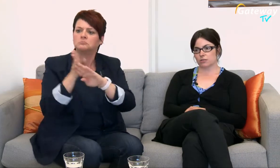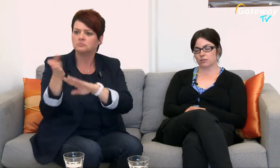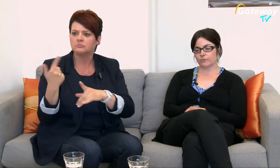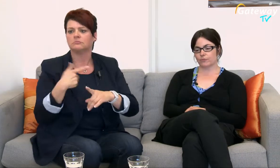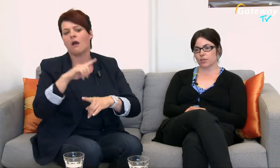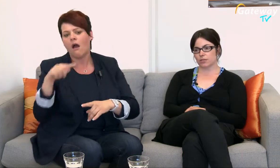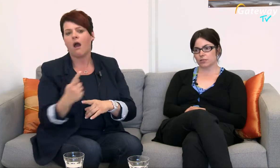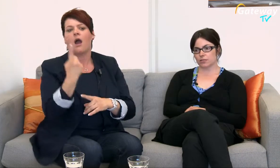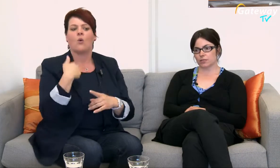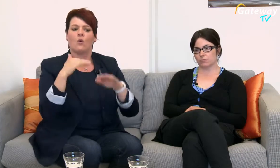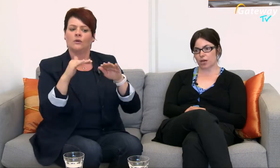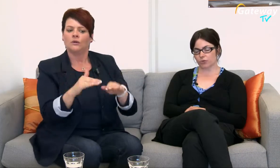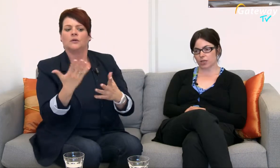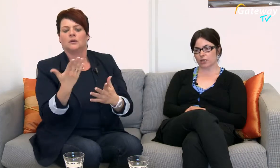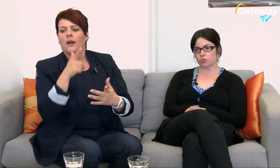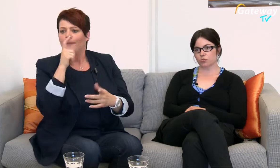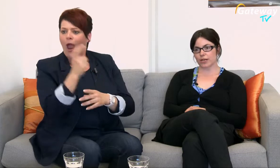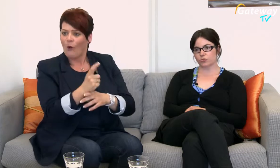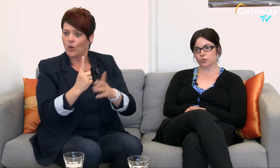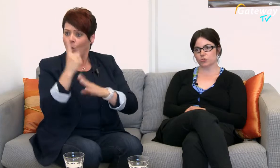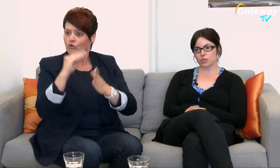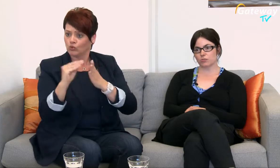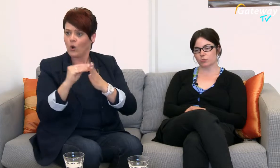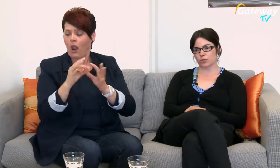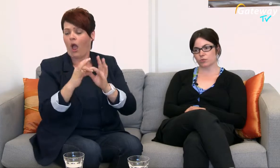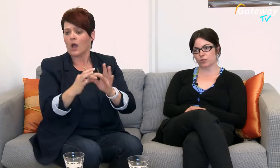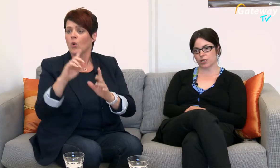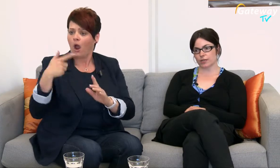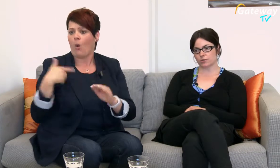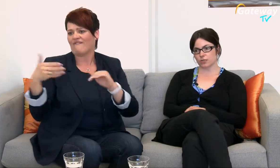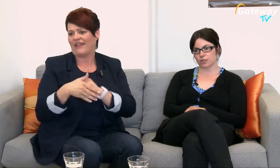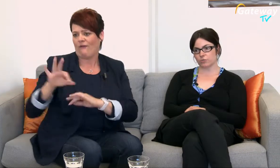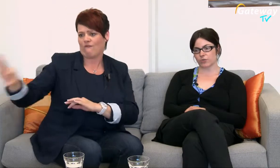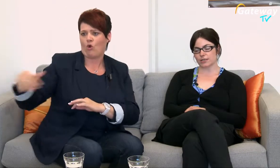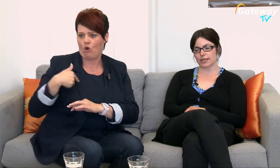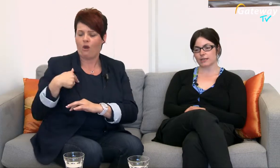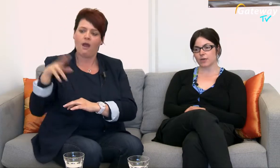Beauftragten der Hochschulleitung für Studierende mit Behinderung und chronischer Erkrankung, den Herrn Professor Lelgemann